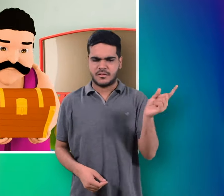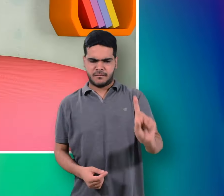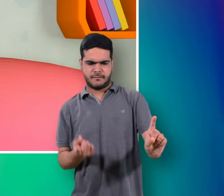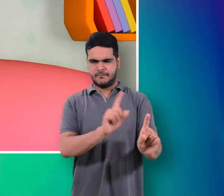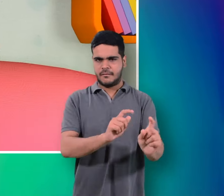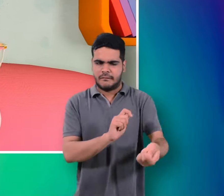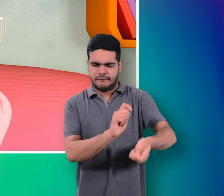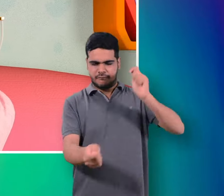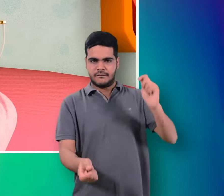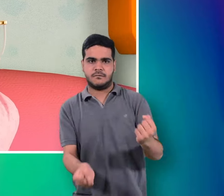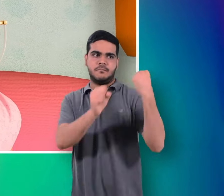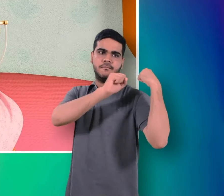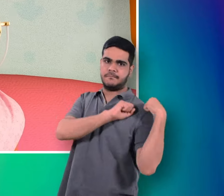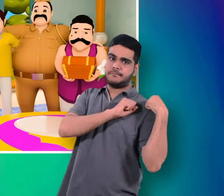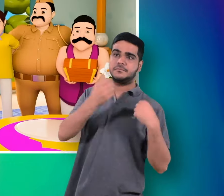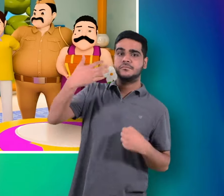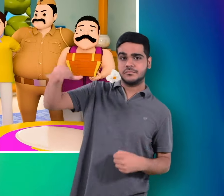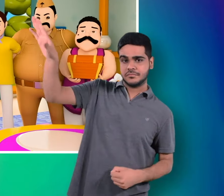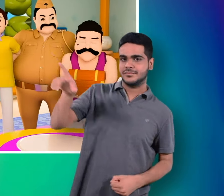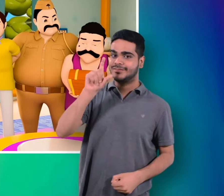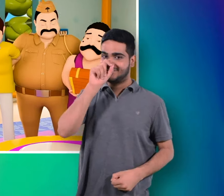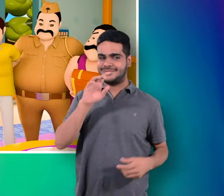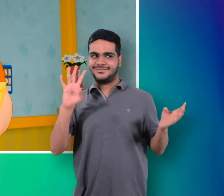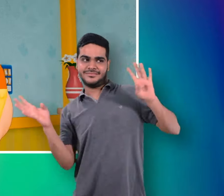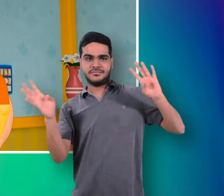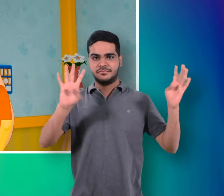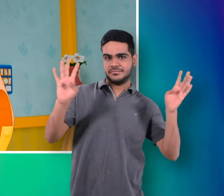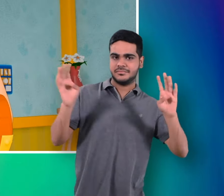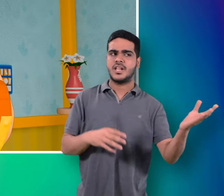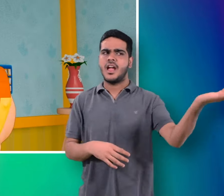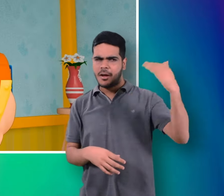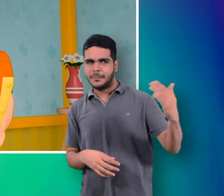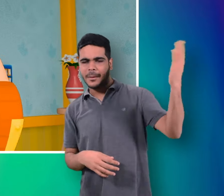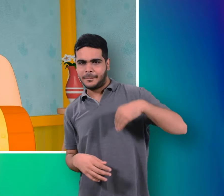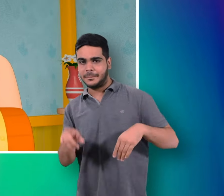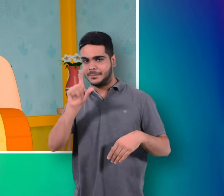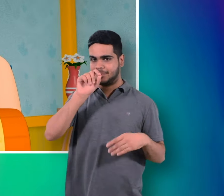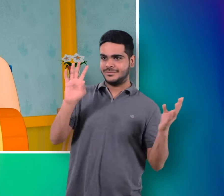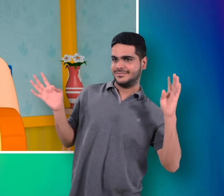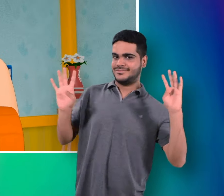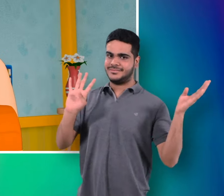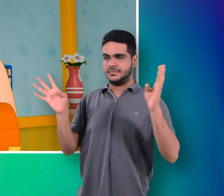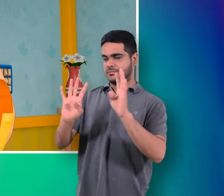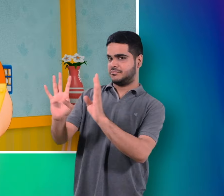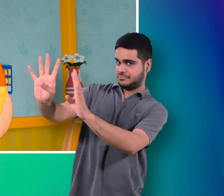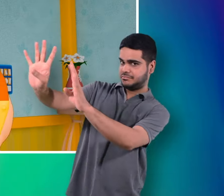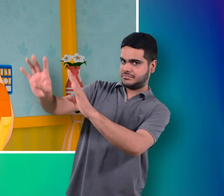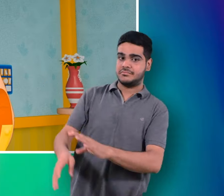काले चोर ले गए नानी तेरी मोरनी को मोर ले गए